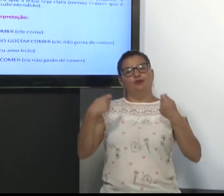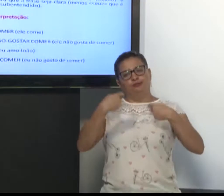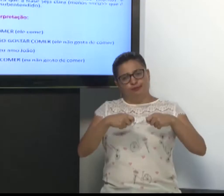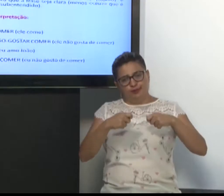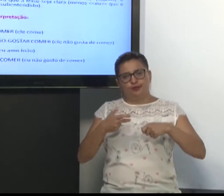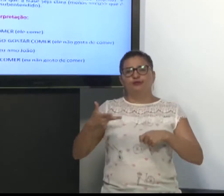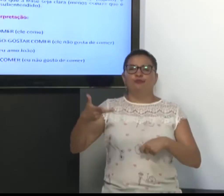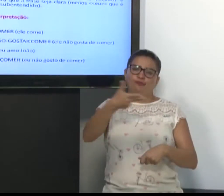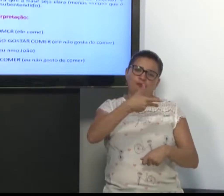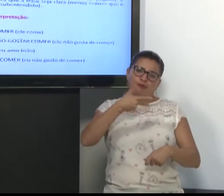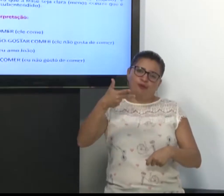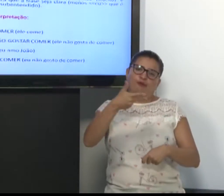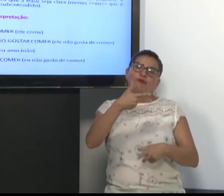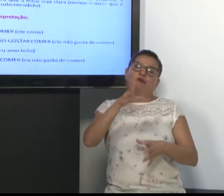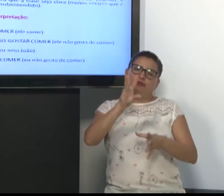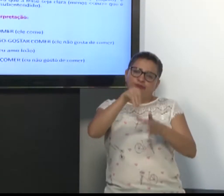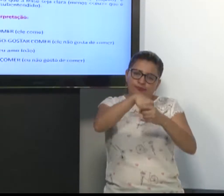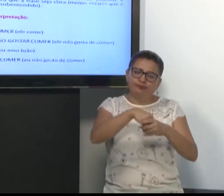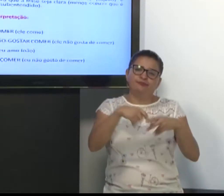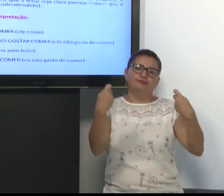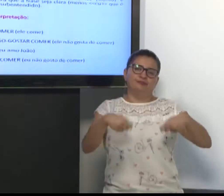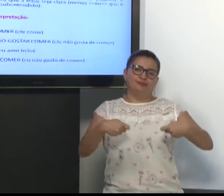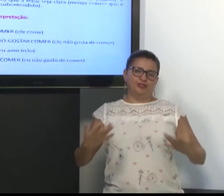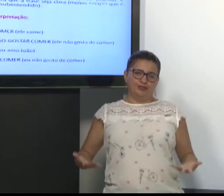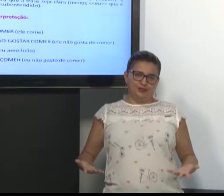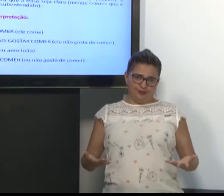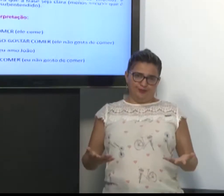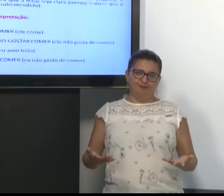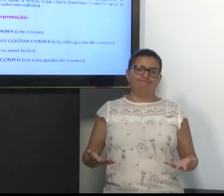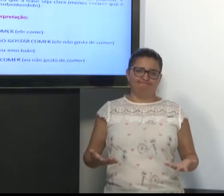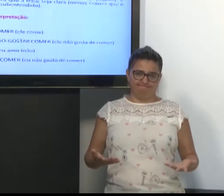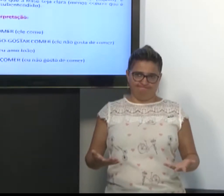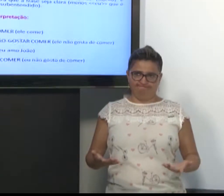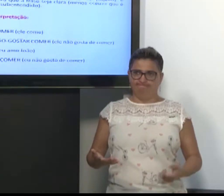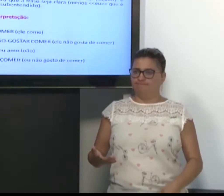É preciso, sim, colocar o pronome pessoal. Ele não vem incorporado.